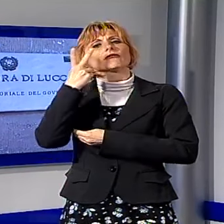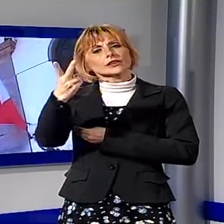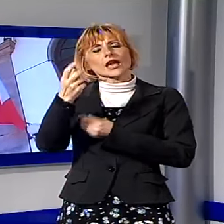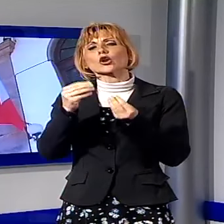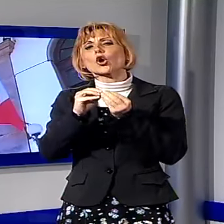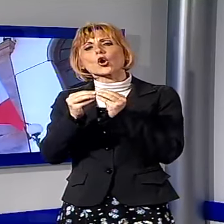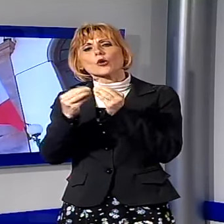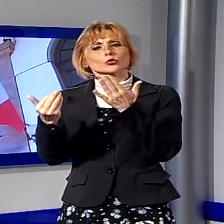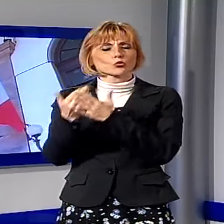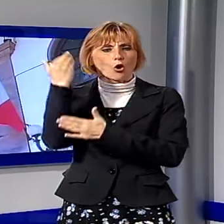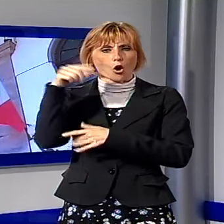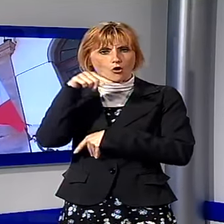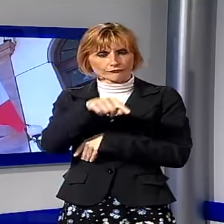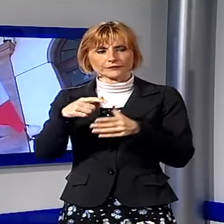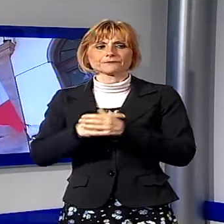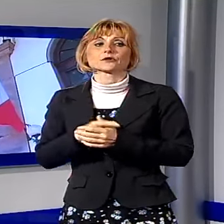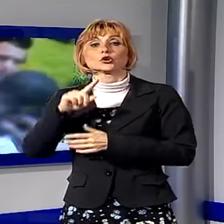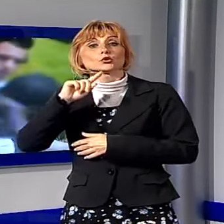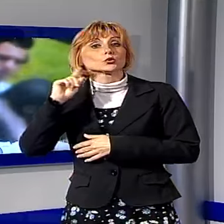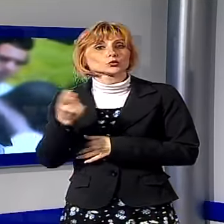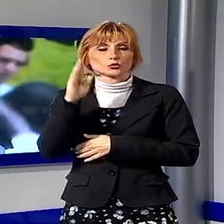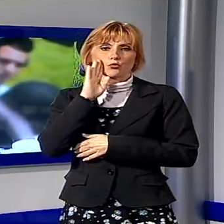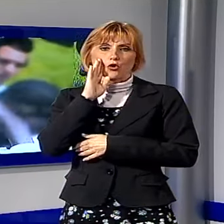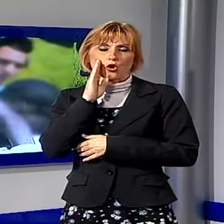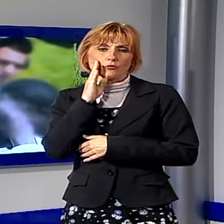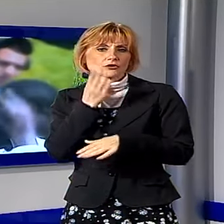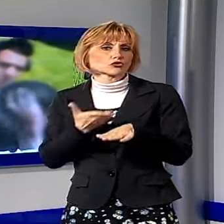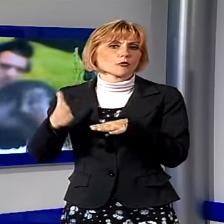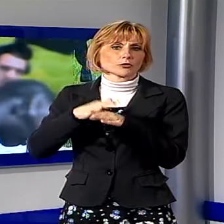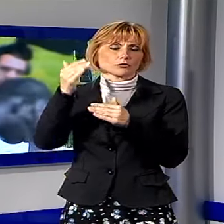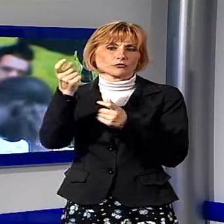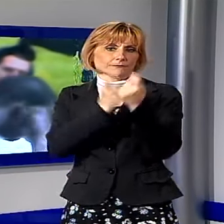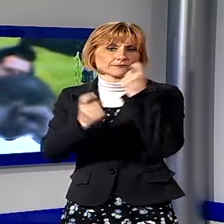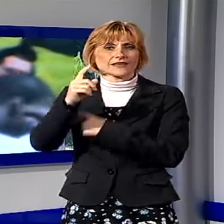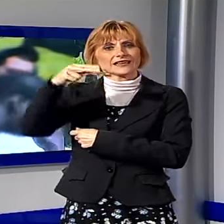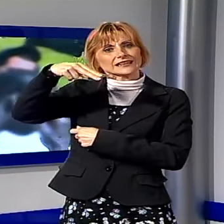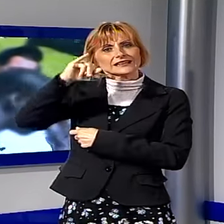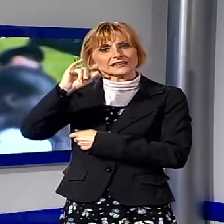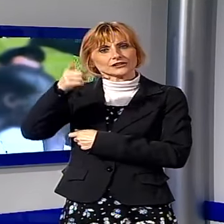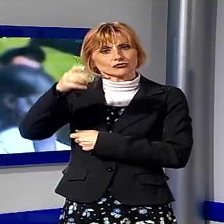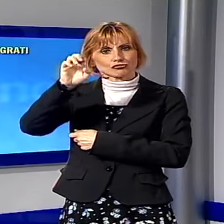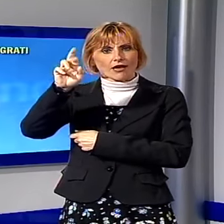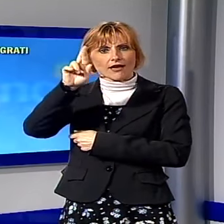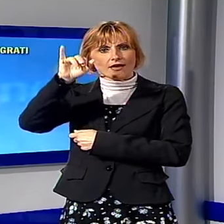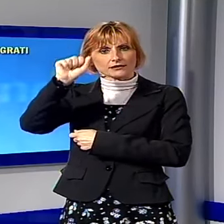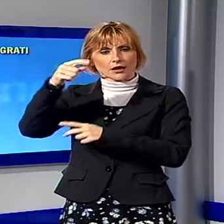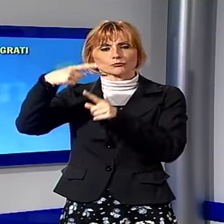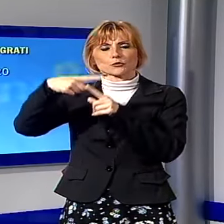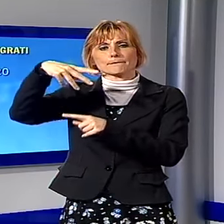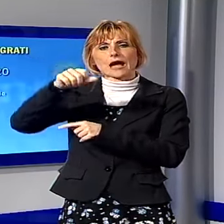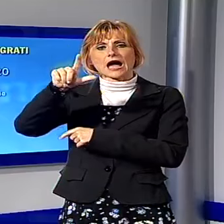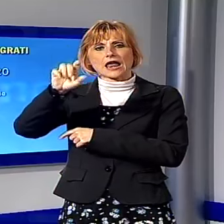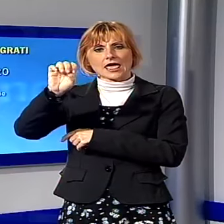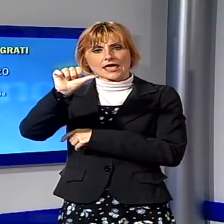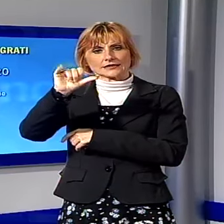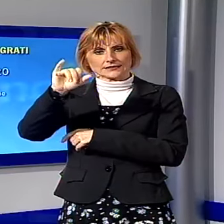distribuiti i nuovi arrivi. Sono tutti uomini in prevalenza provenienti dalla Nigeria e dalla Malesia. Il comune di Lucca ha accolto